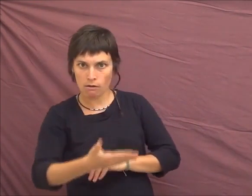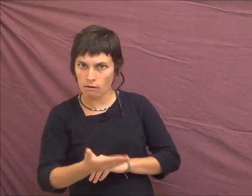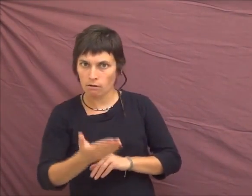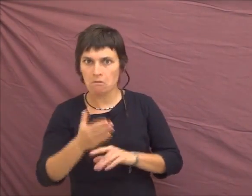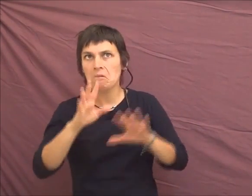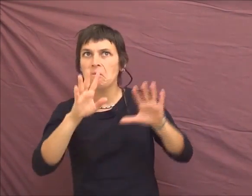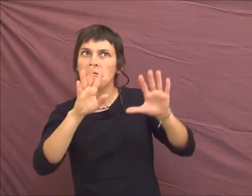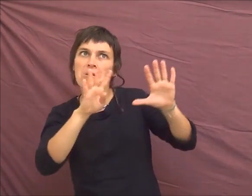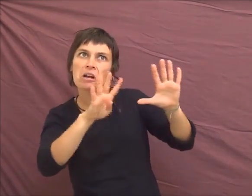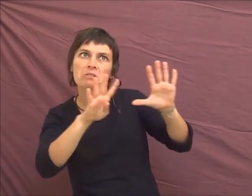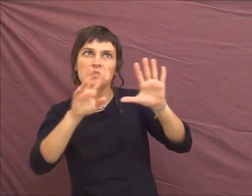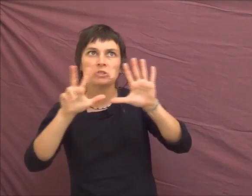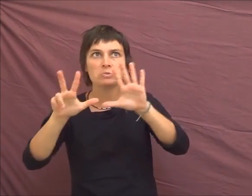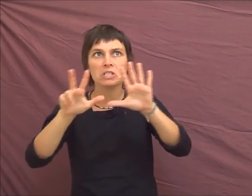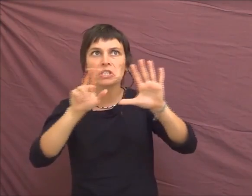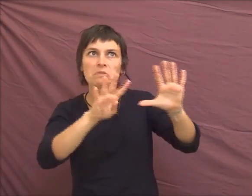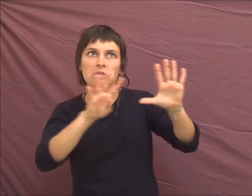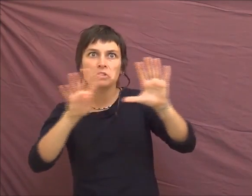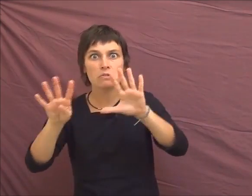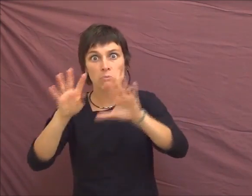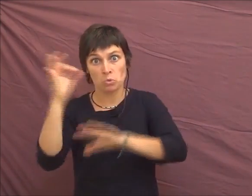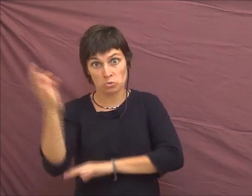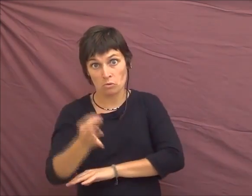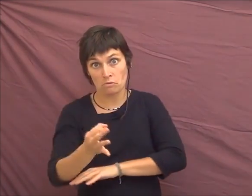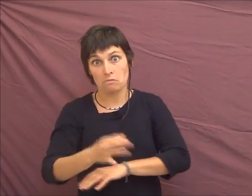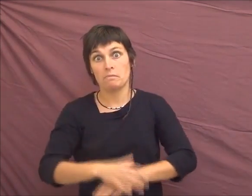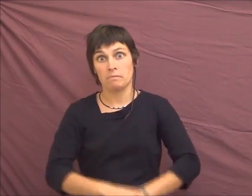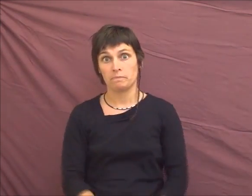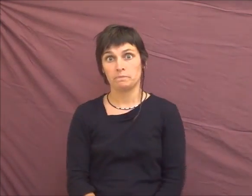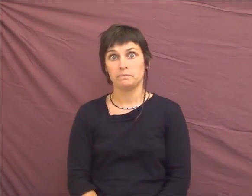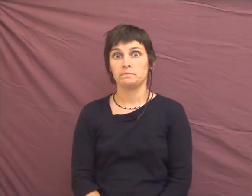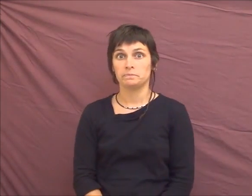encore plus. C'est 98-99%.